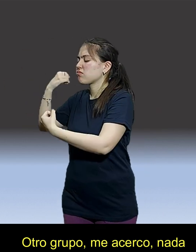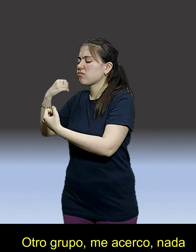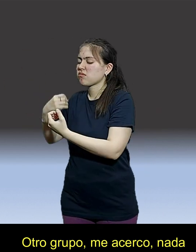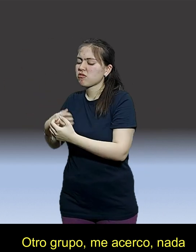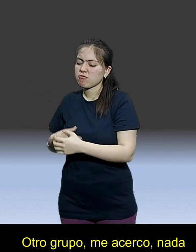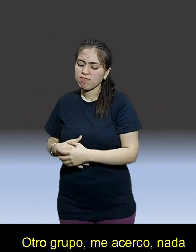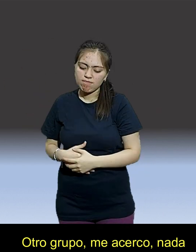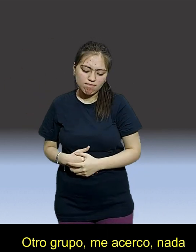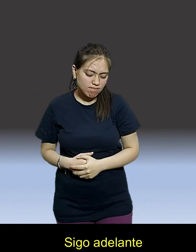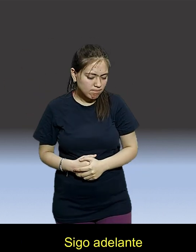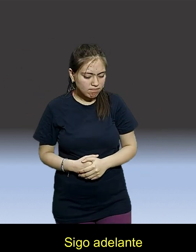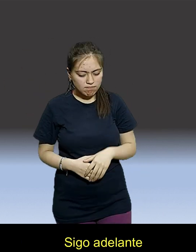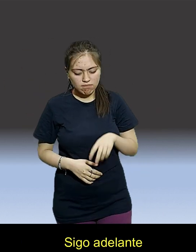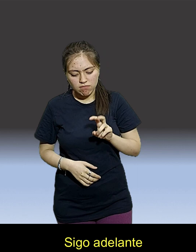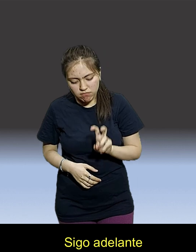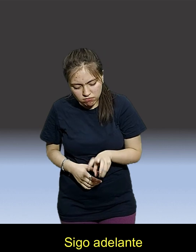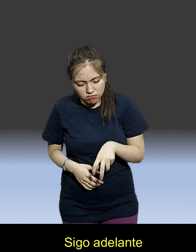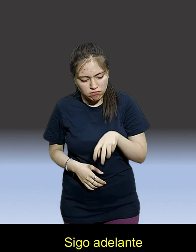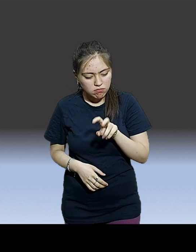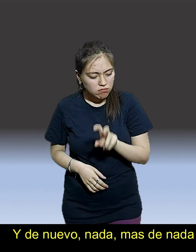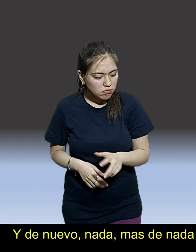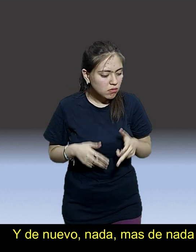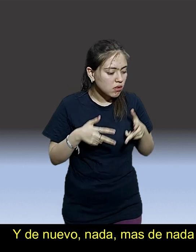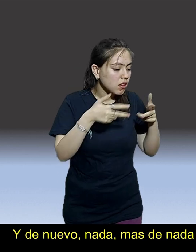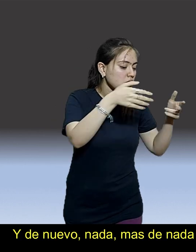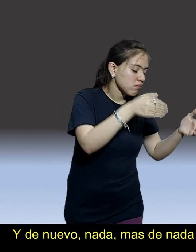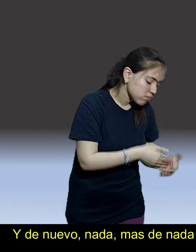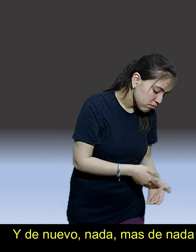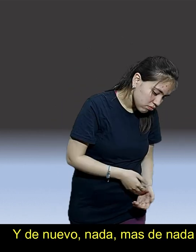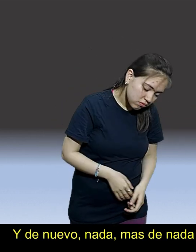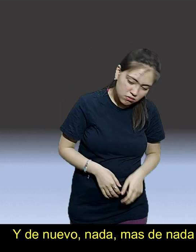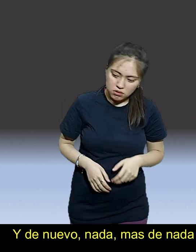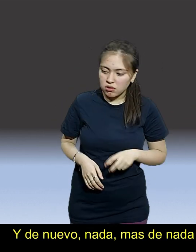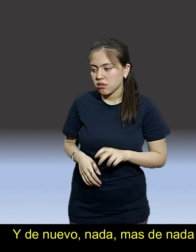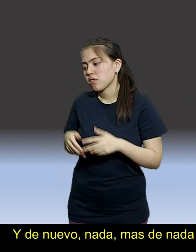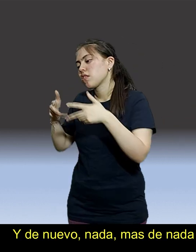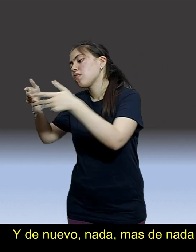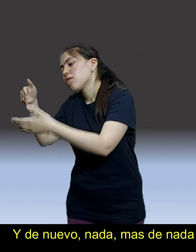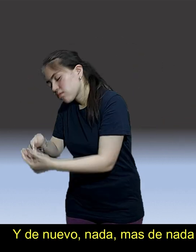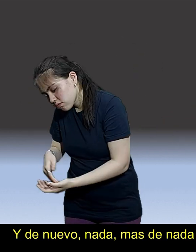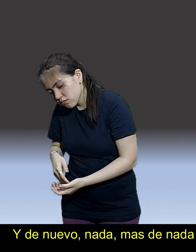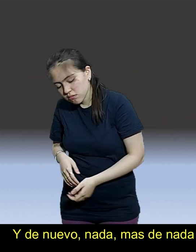Me sigo adelante. Y de nuevo, nada. Más de nada.